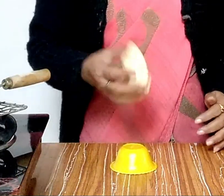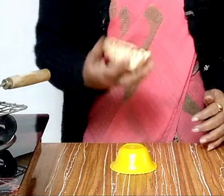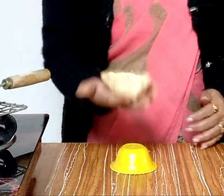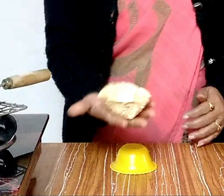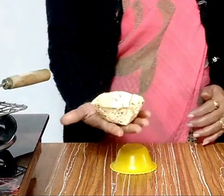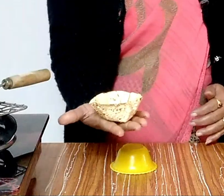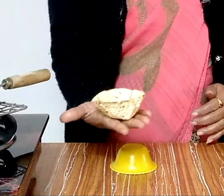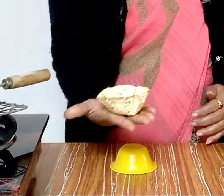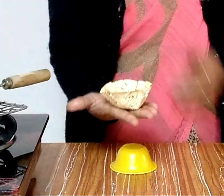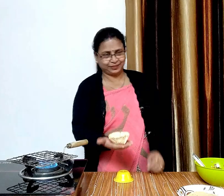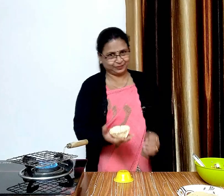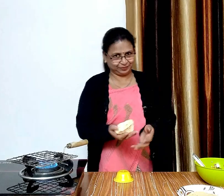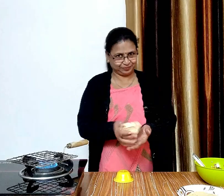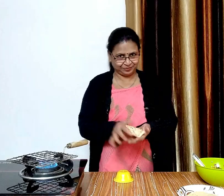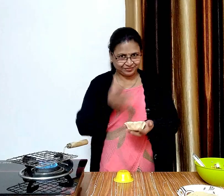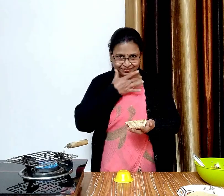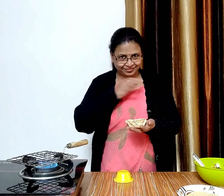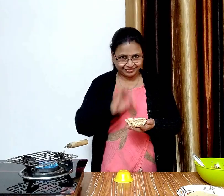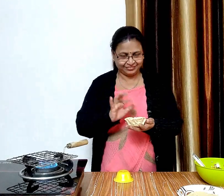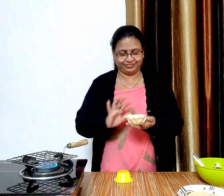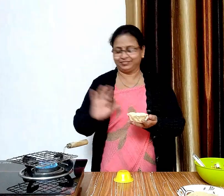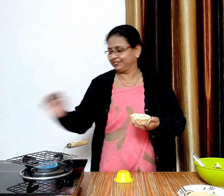देखिए इस तरीके से पापड की कटोरी बन चुकी है